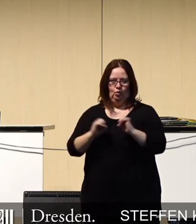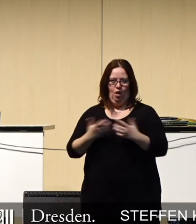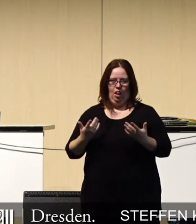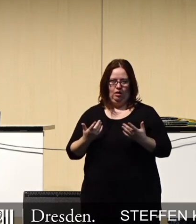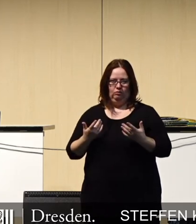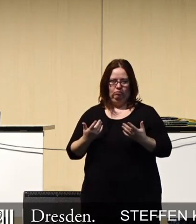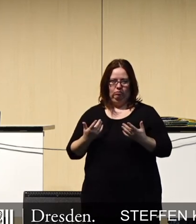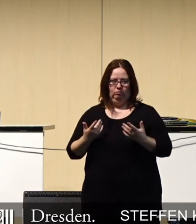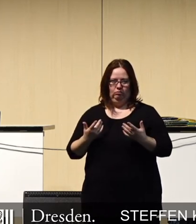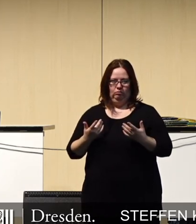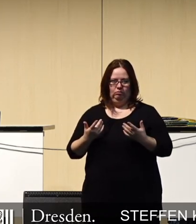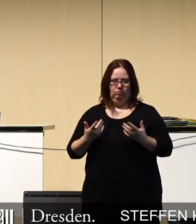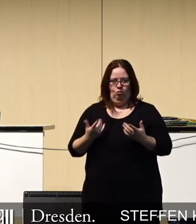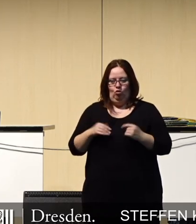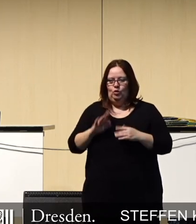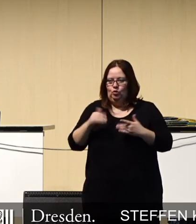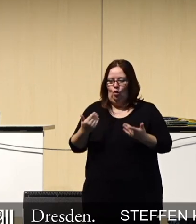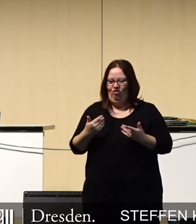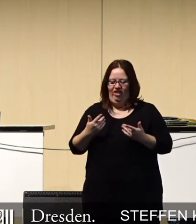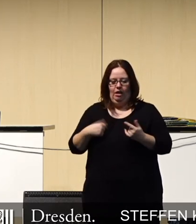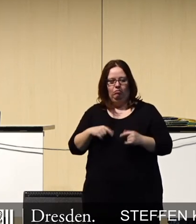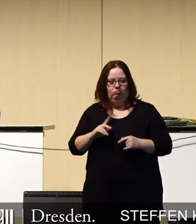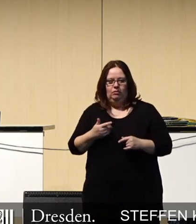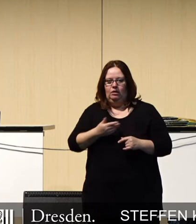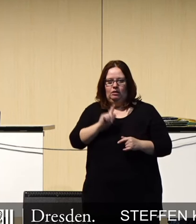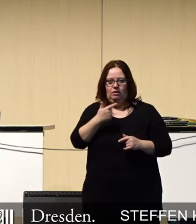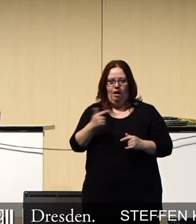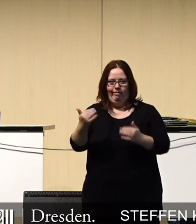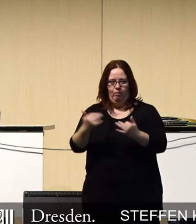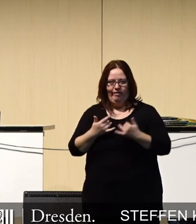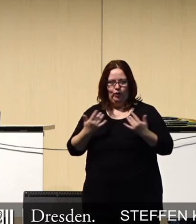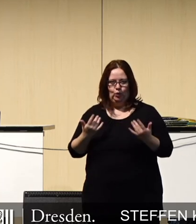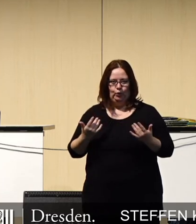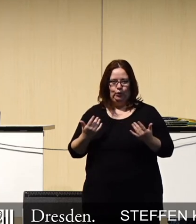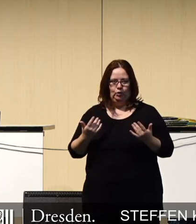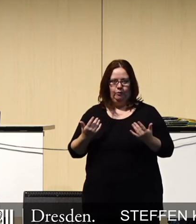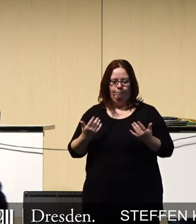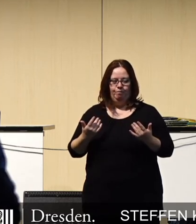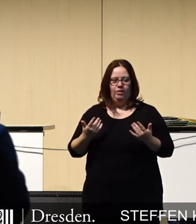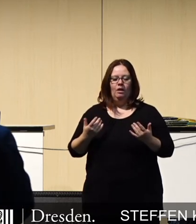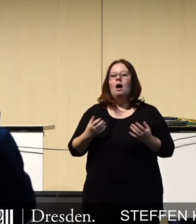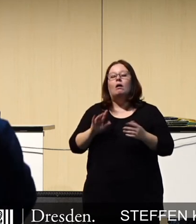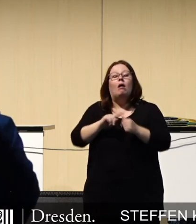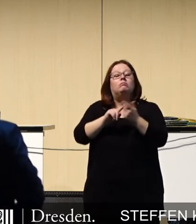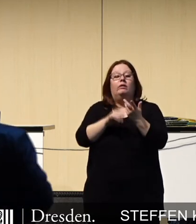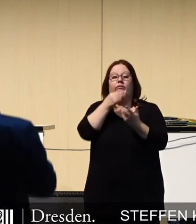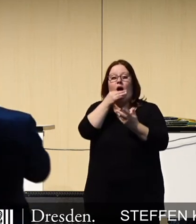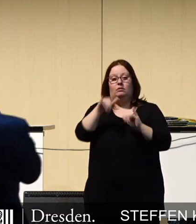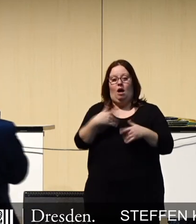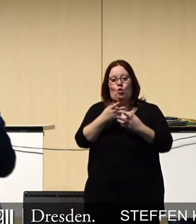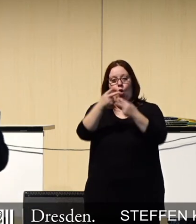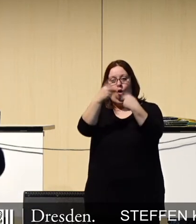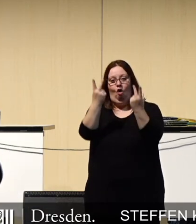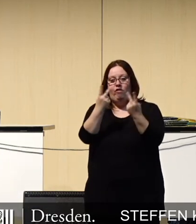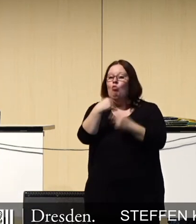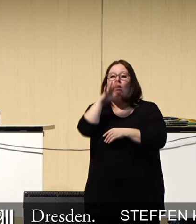-Mobilfunkstandort aus. Und es gibt dennoch noch offene Fragen, die werden dort auch